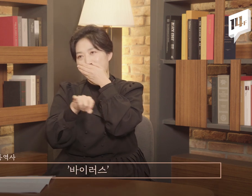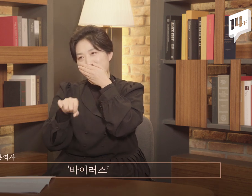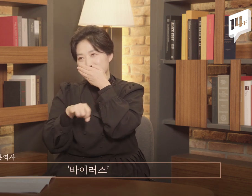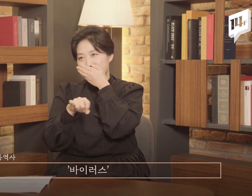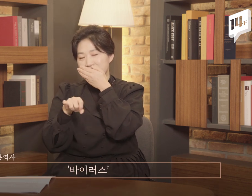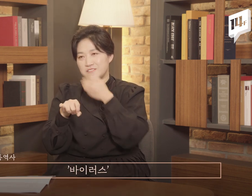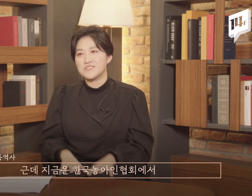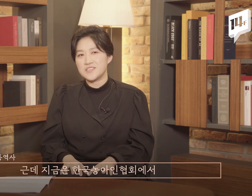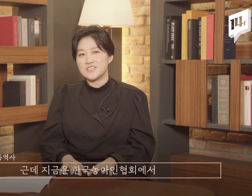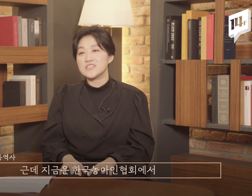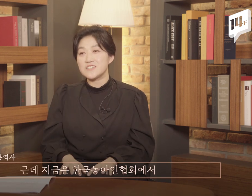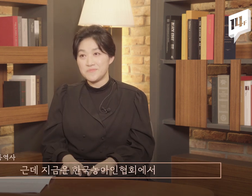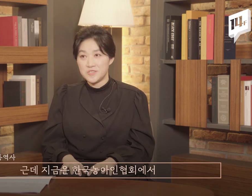바이러스. 근데 지금은